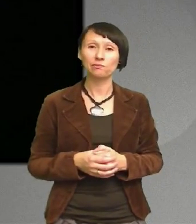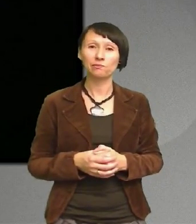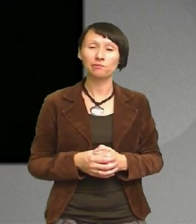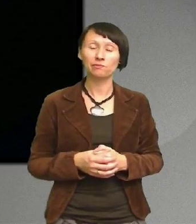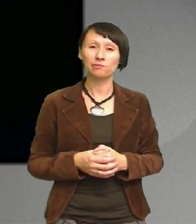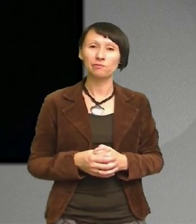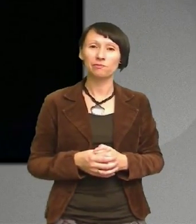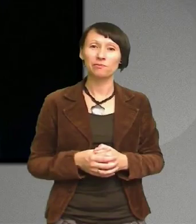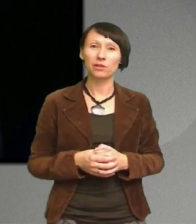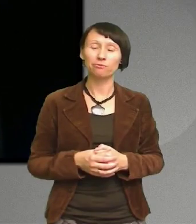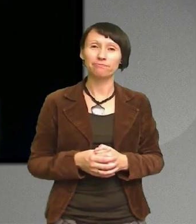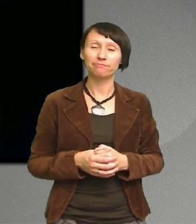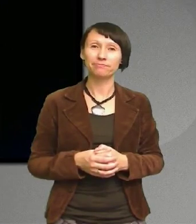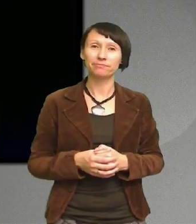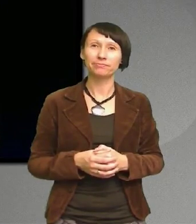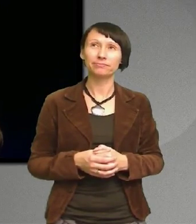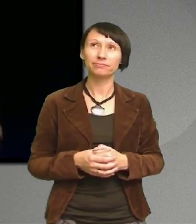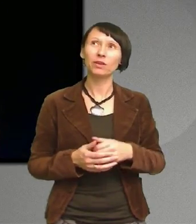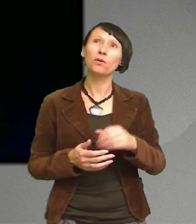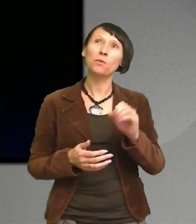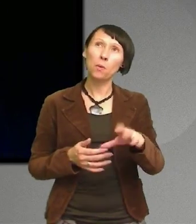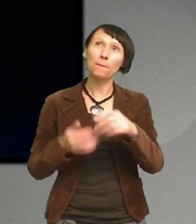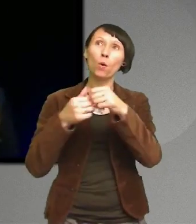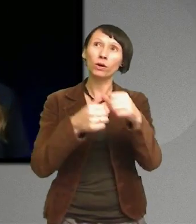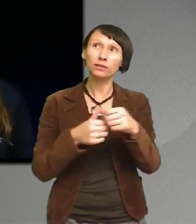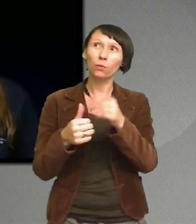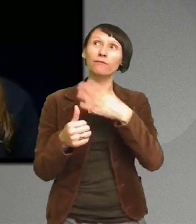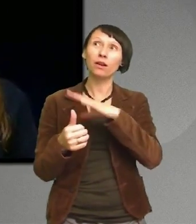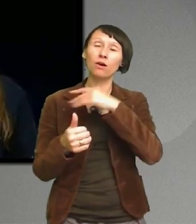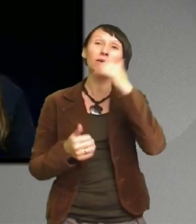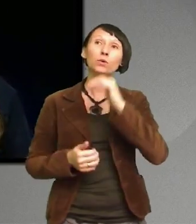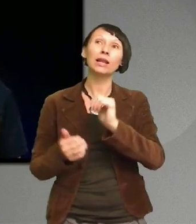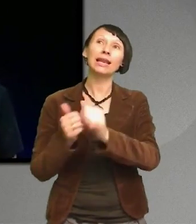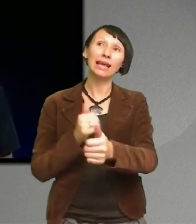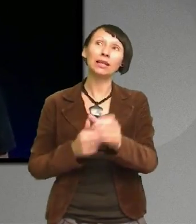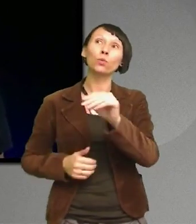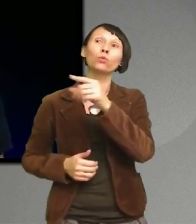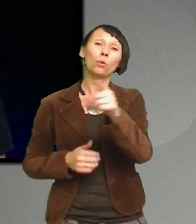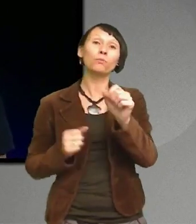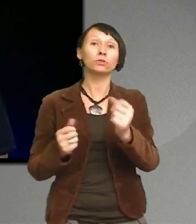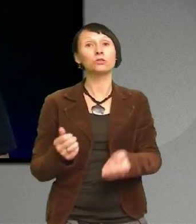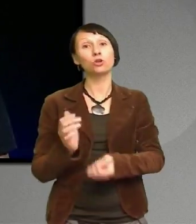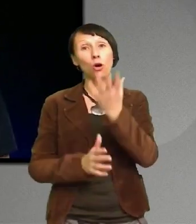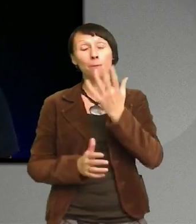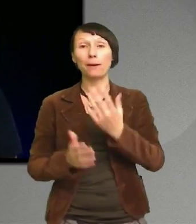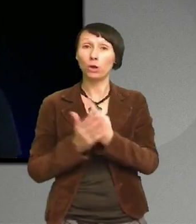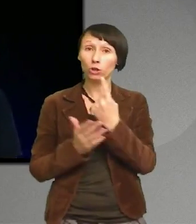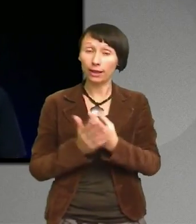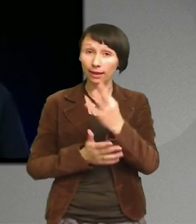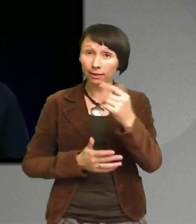Så jag tror att organisationer som vill ha unga ledare De måste skapa utrymme Öppna möjligheten till